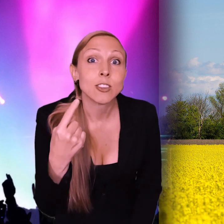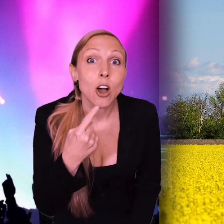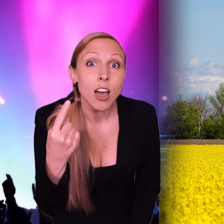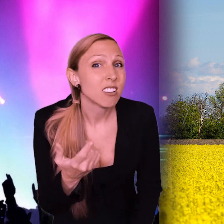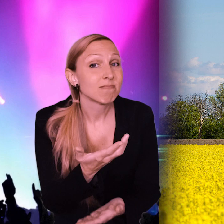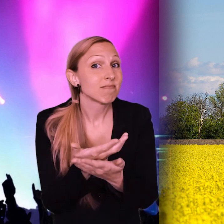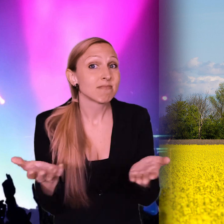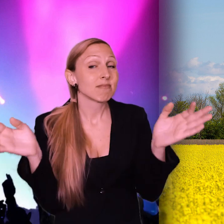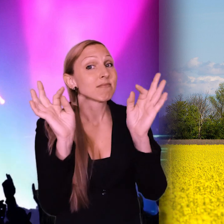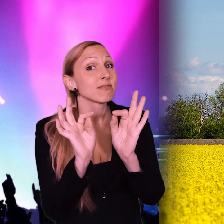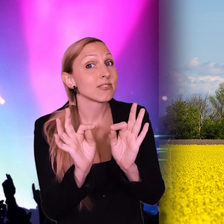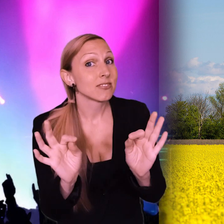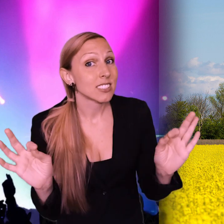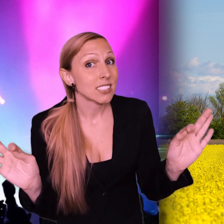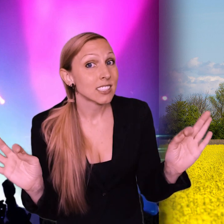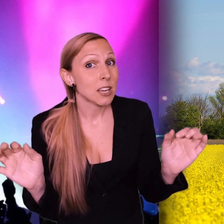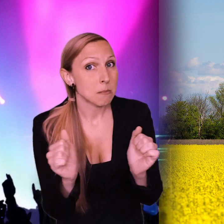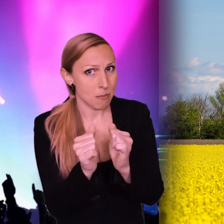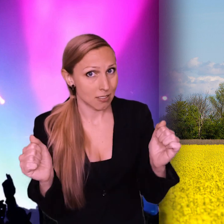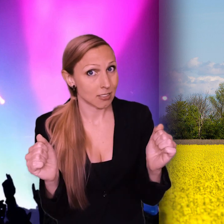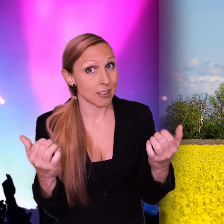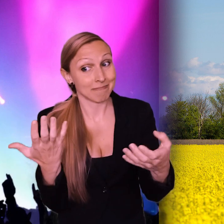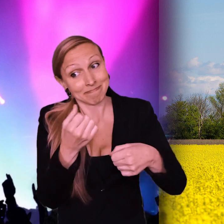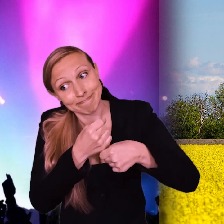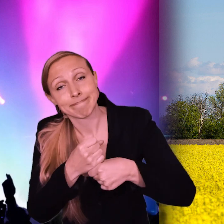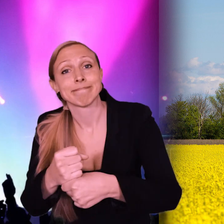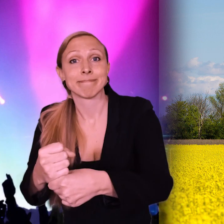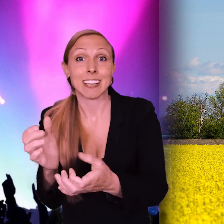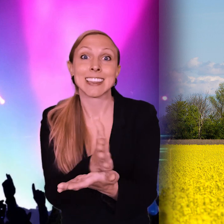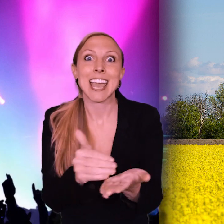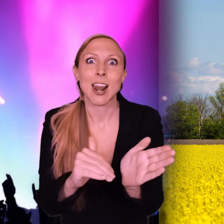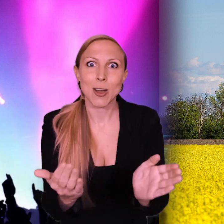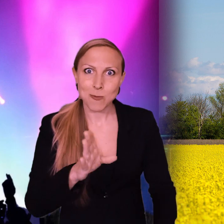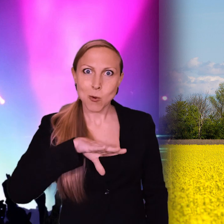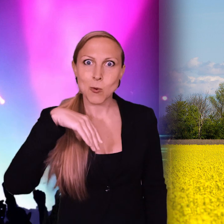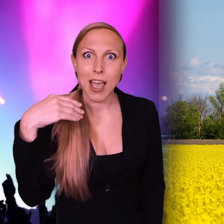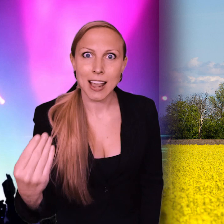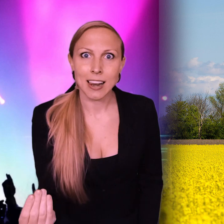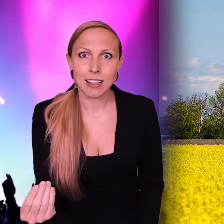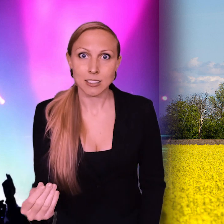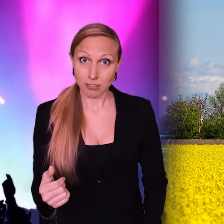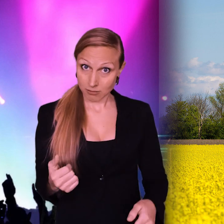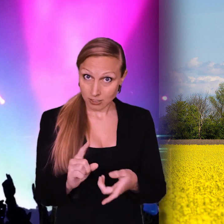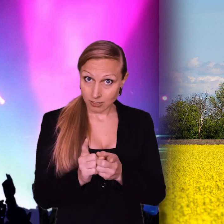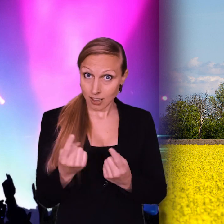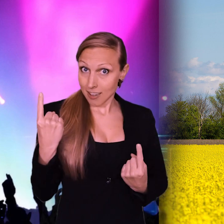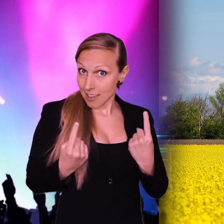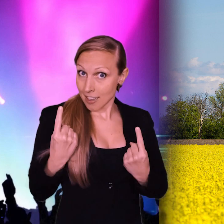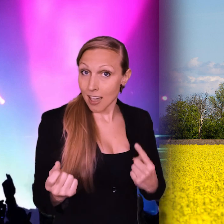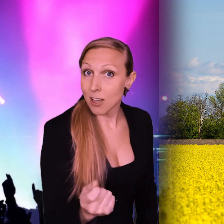talar ej klingar så väl Men det är ju förbliver en del av vår själ Kan hända det retar